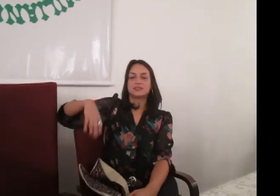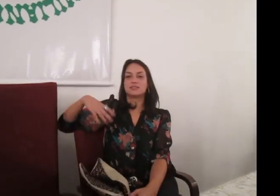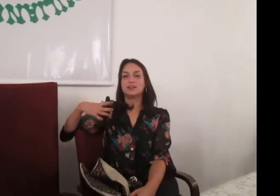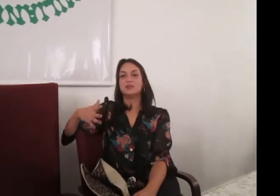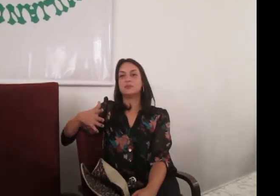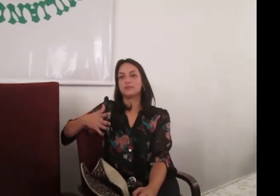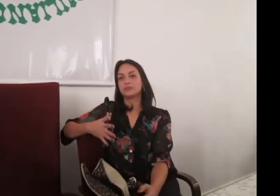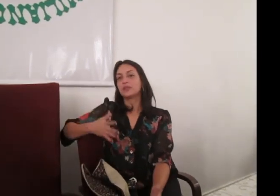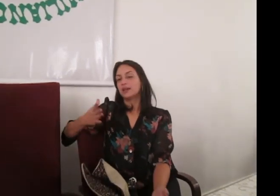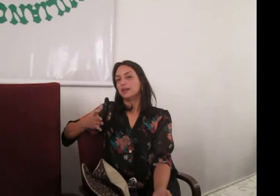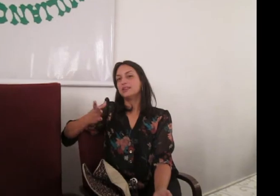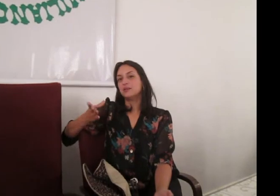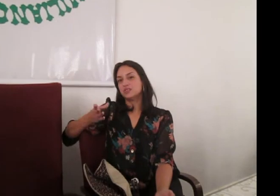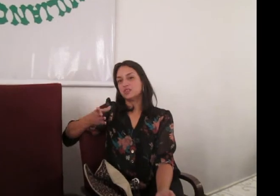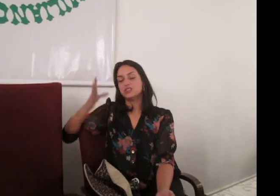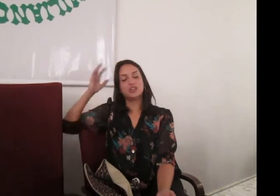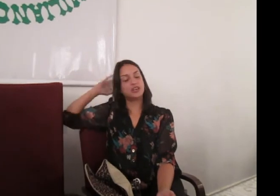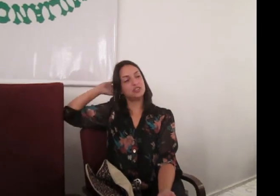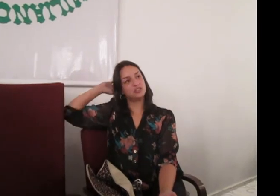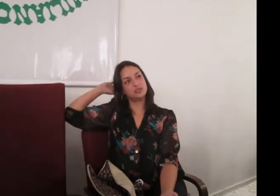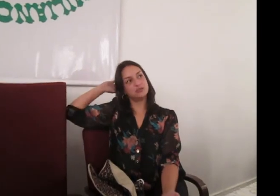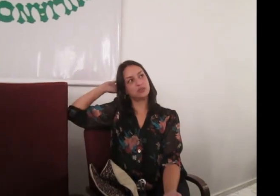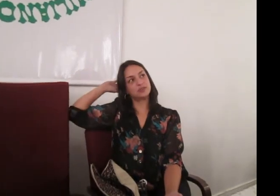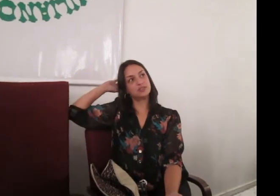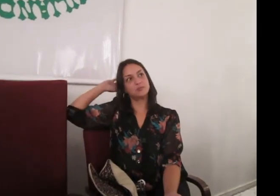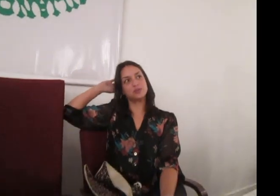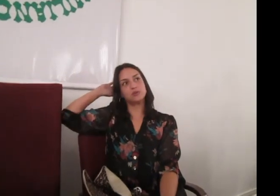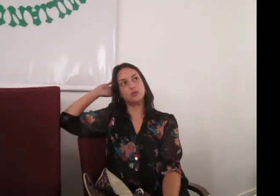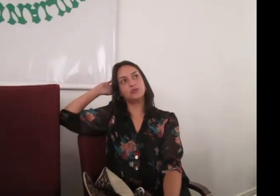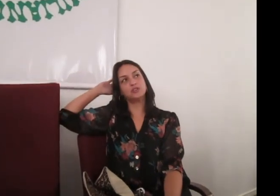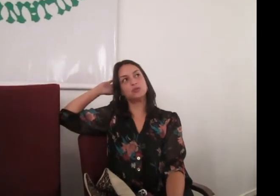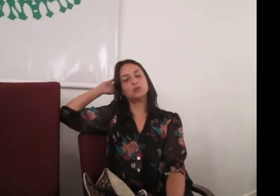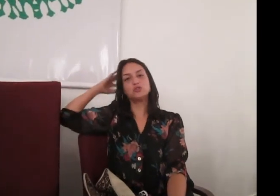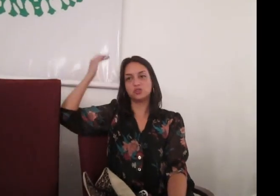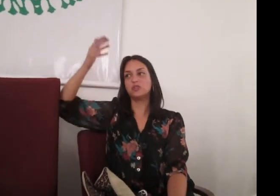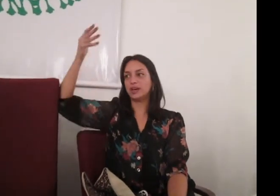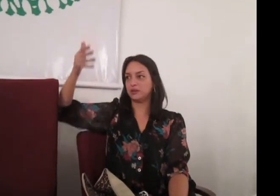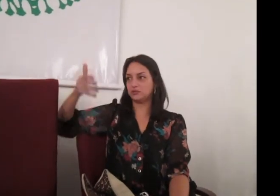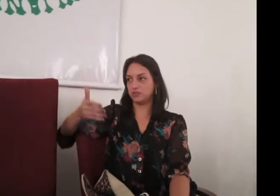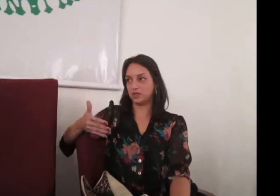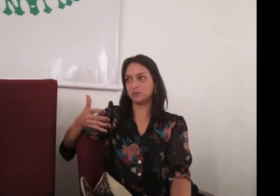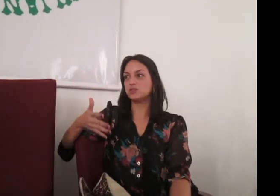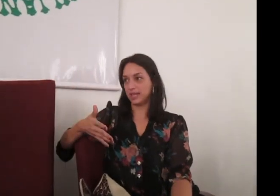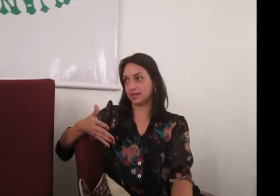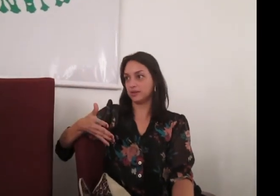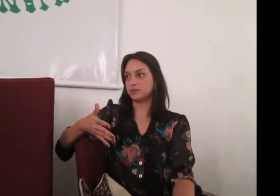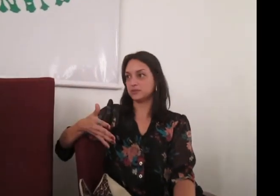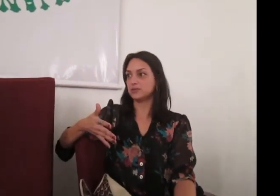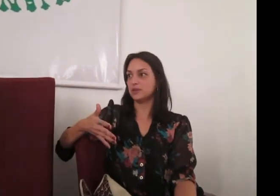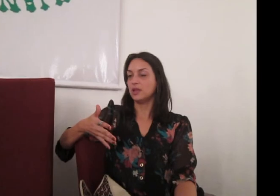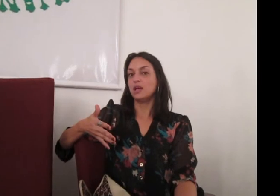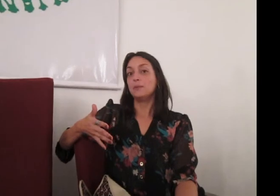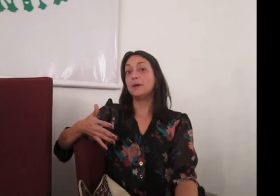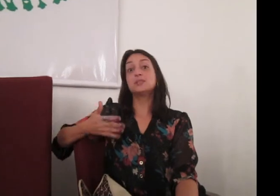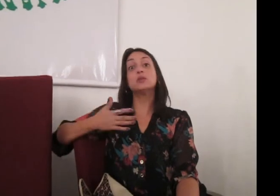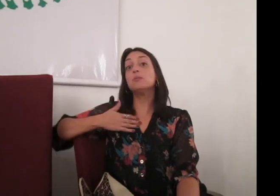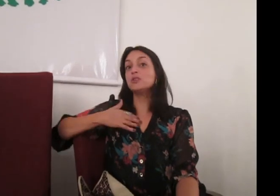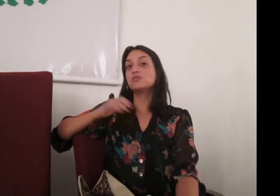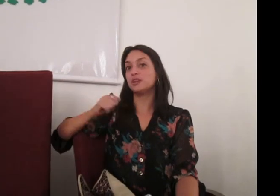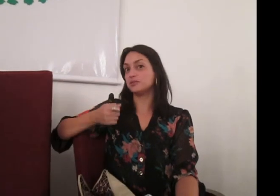Facilitar a inclusão do assunto. A gente não tinha conversado sobre isso, eu fiz todo o dicionário de termos técnicos, mas eu não posso criar